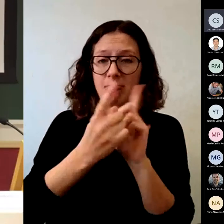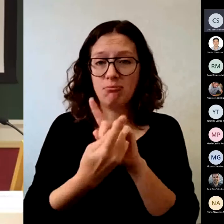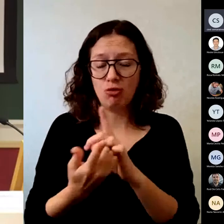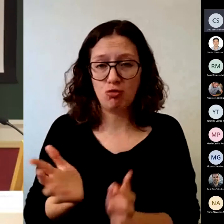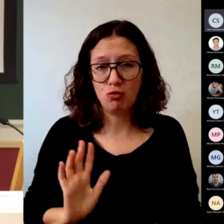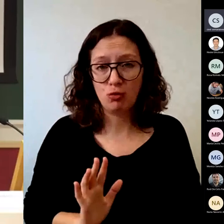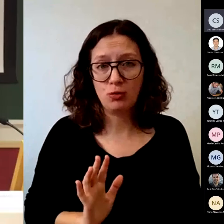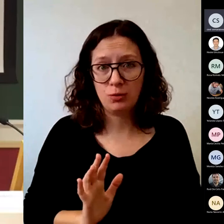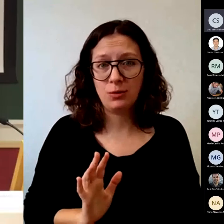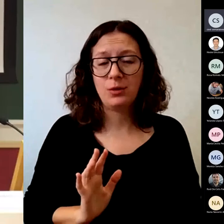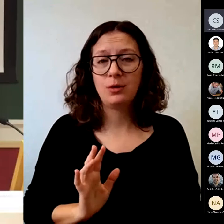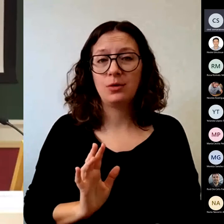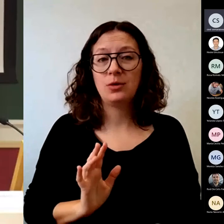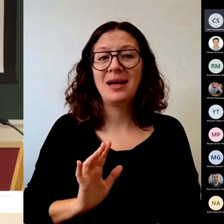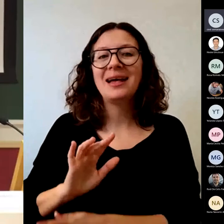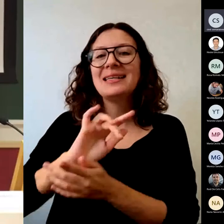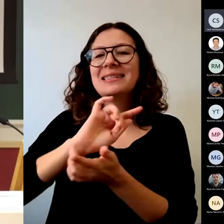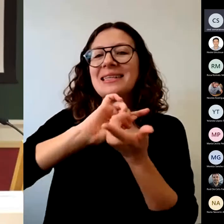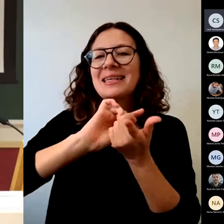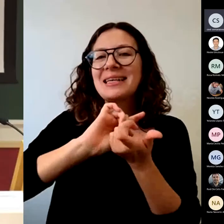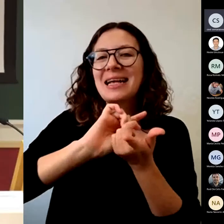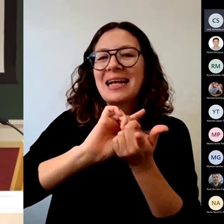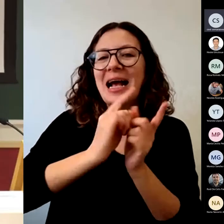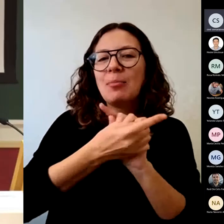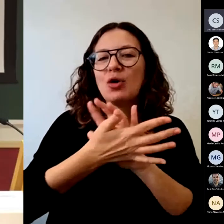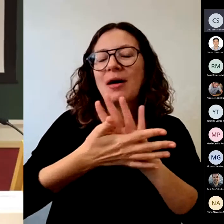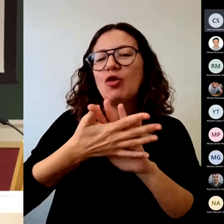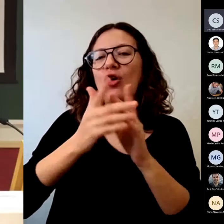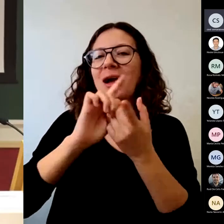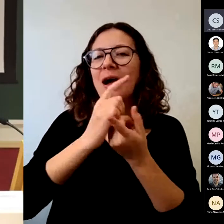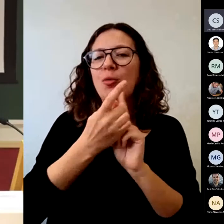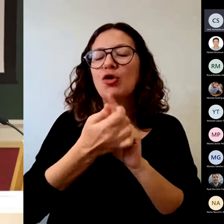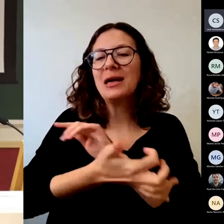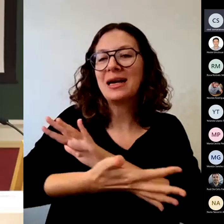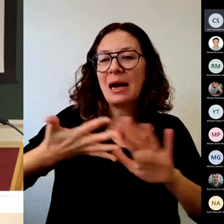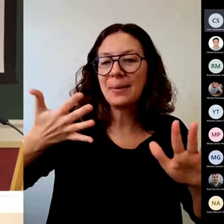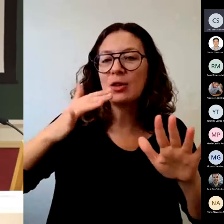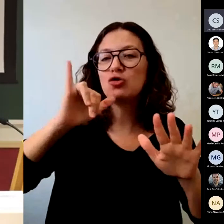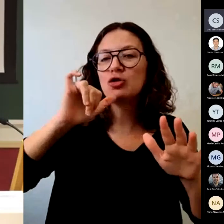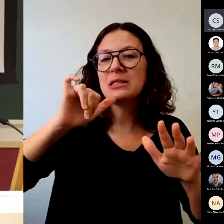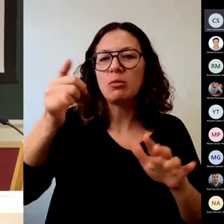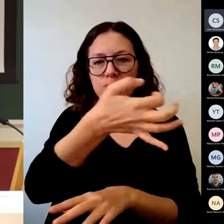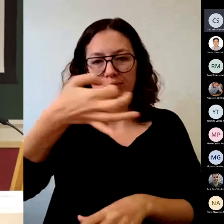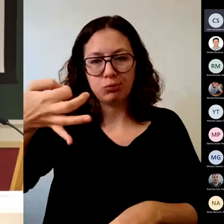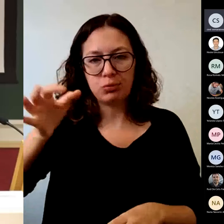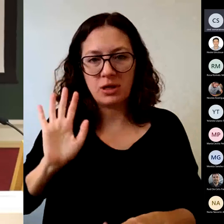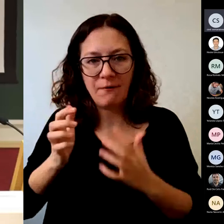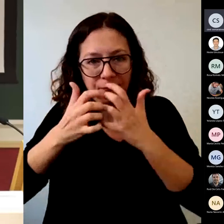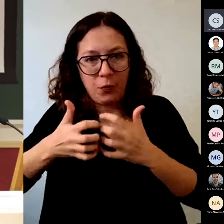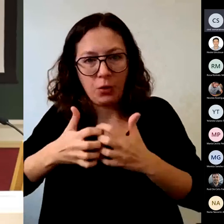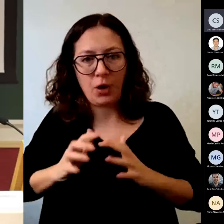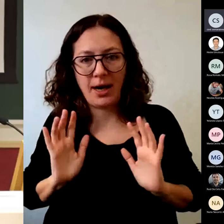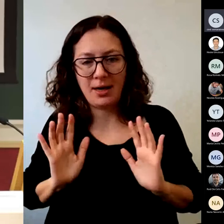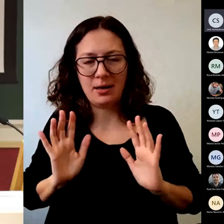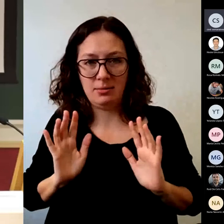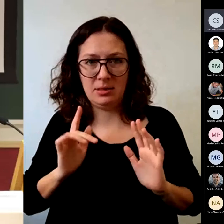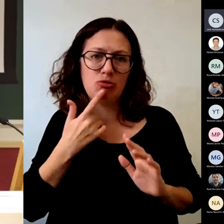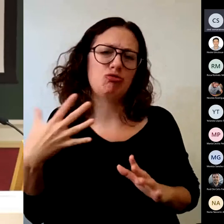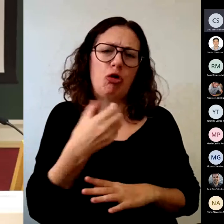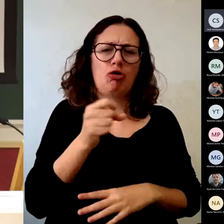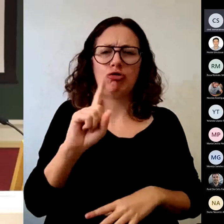los cambios rápidos y efectivos. No todos, pero rápidos y efectivos. Y hay otra que también